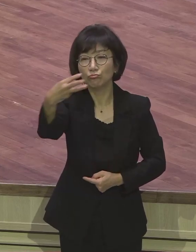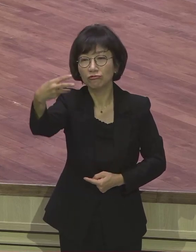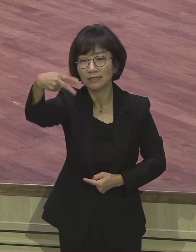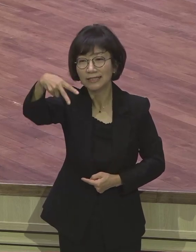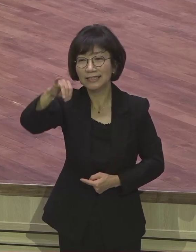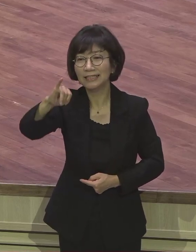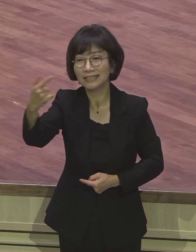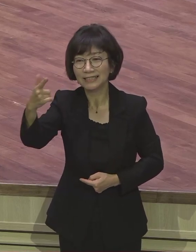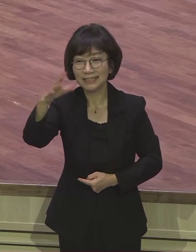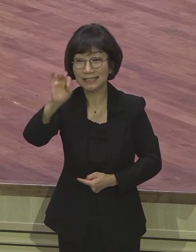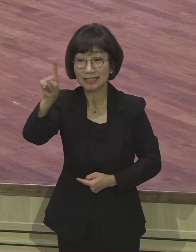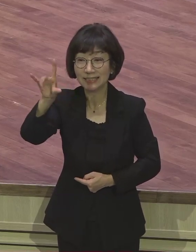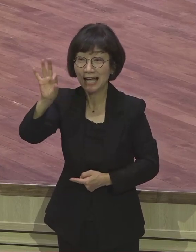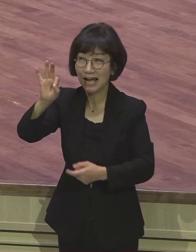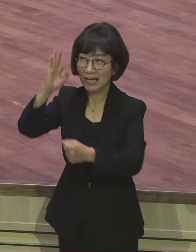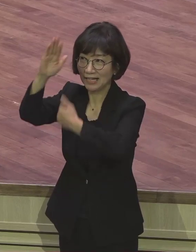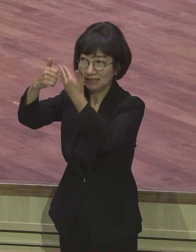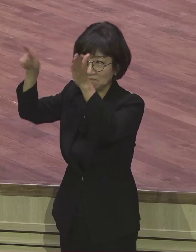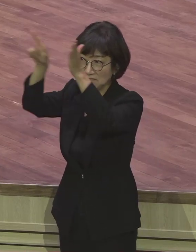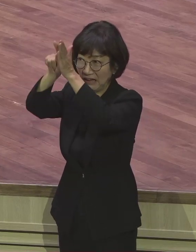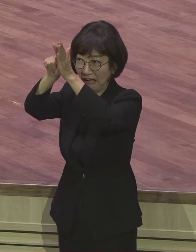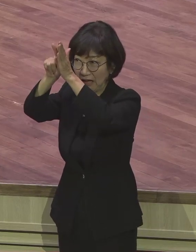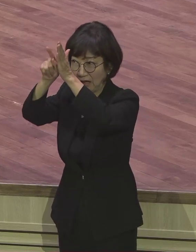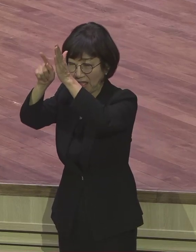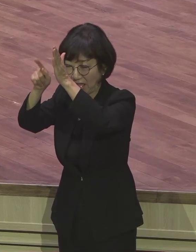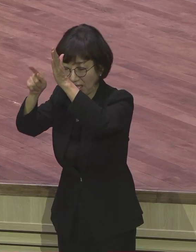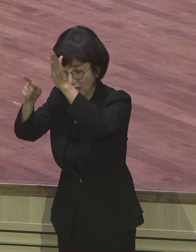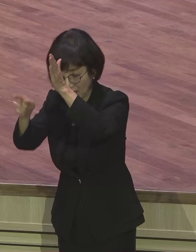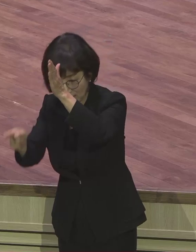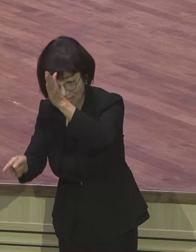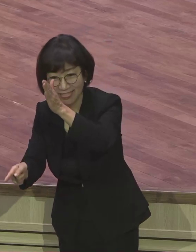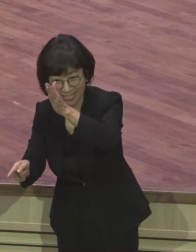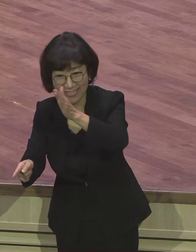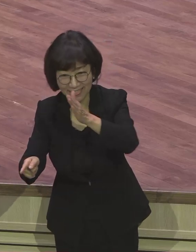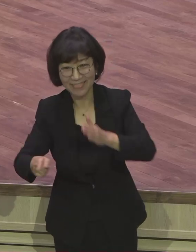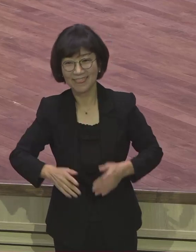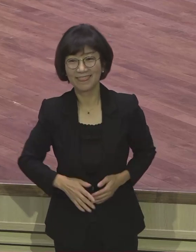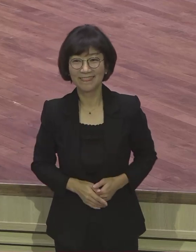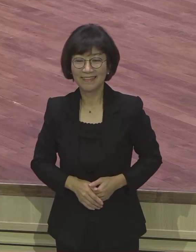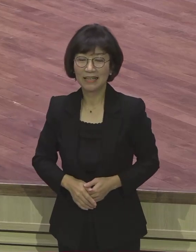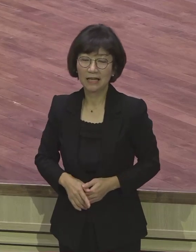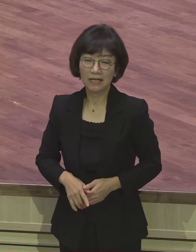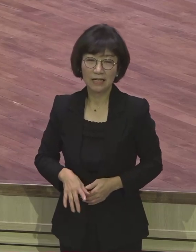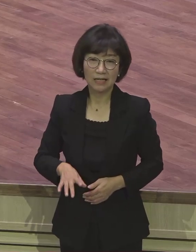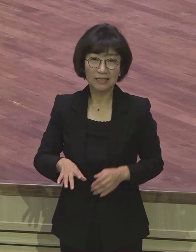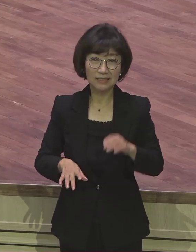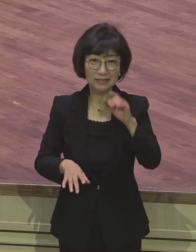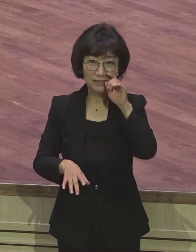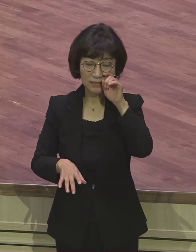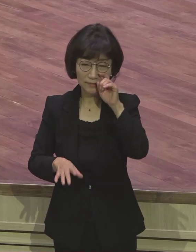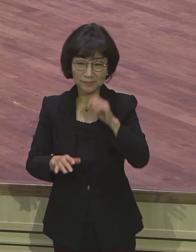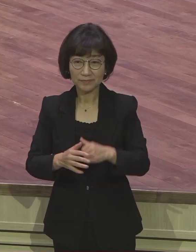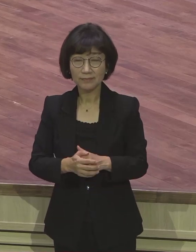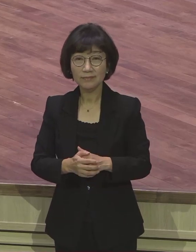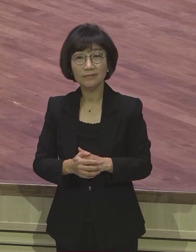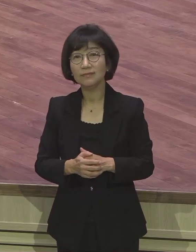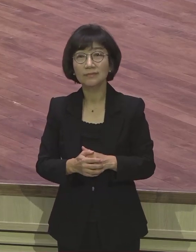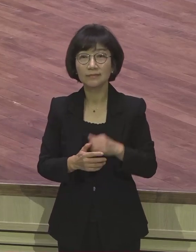우리에게 의미를 주는 말이지요. 불신앙 슬픔 뭐요? 불신앙하고 있다는 증거예요. 인상 쓰고